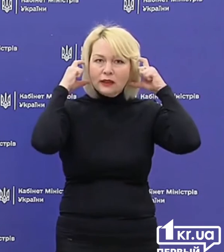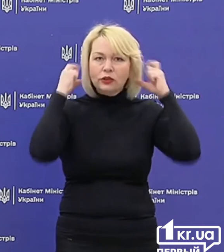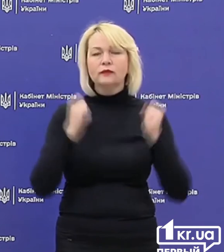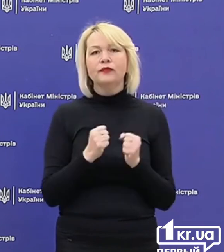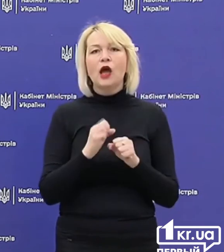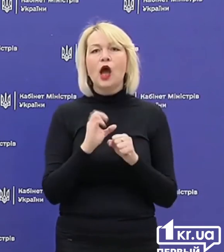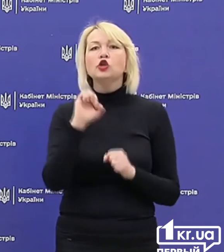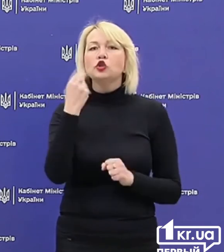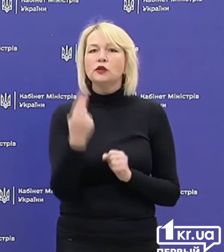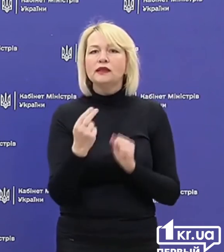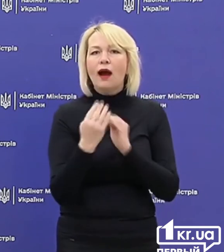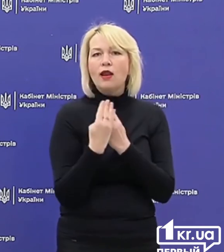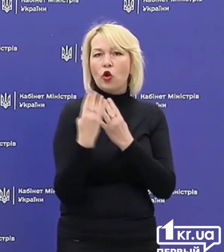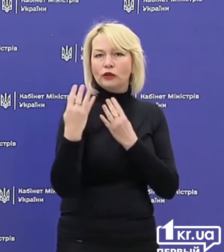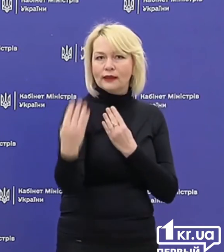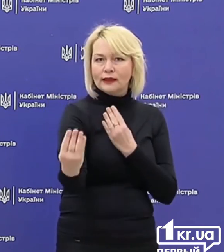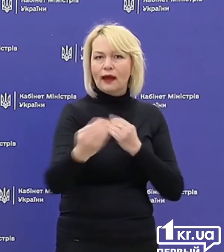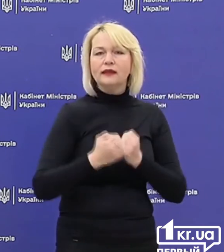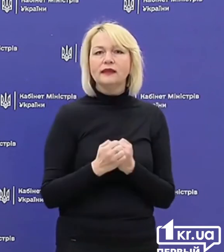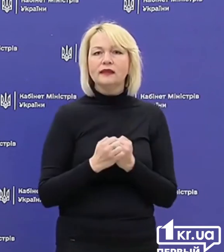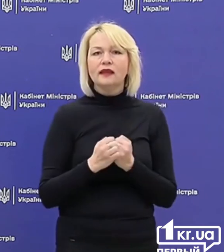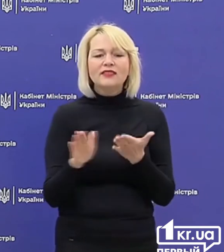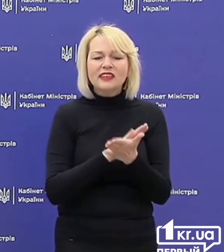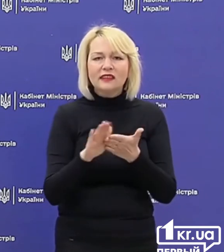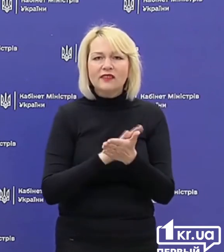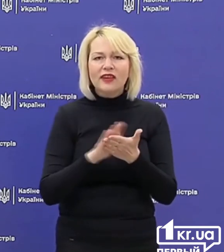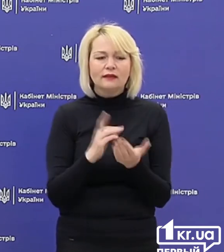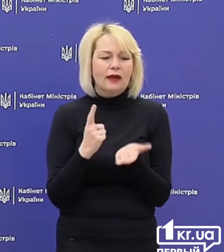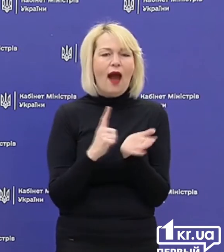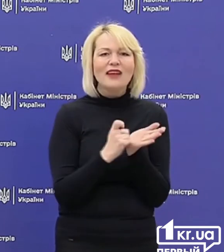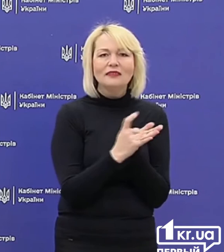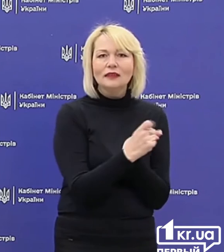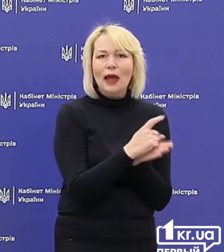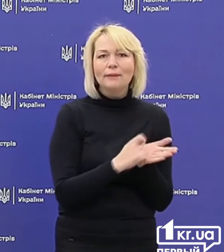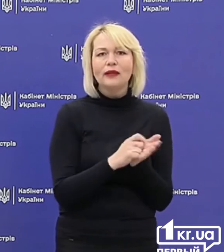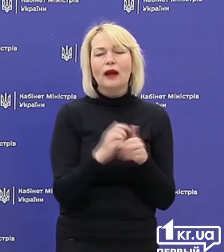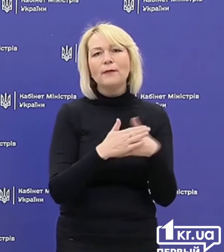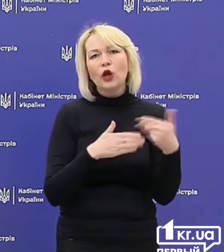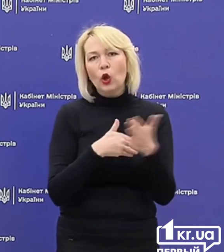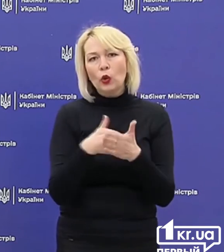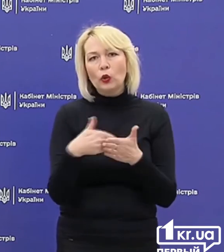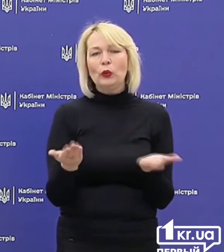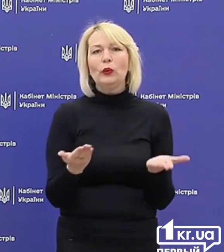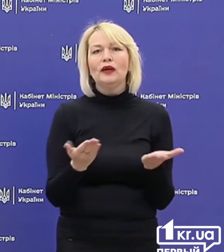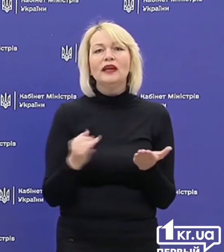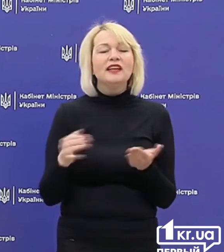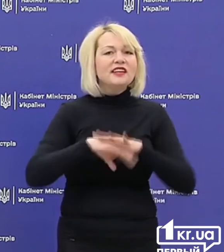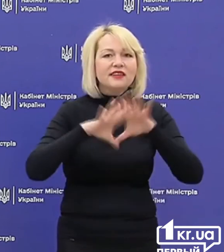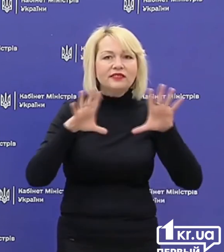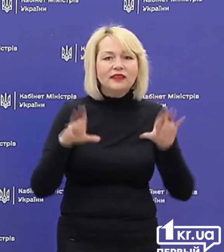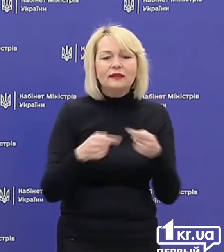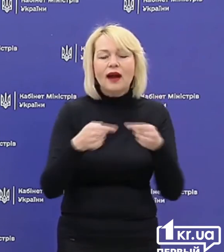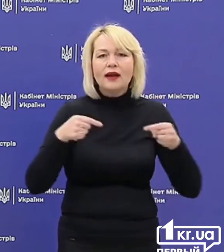соціальної дистанції, дезінфекція антисептиками рук і всіх решта